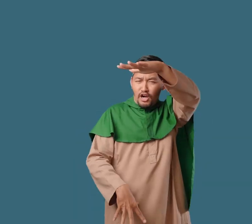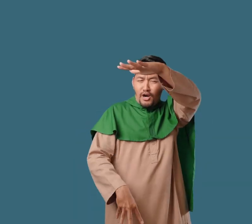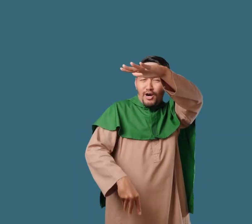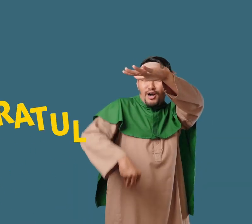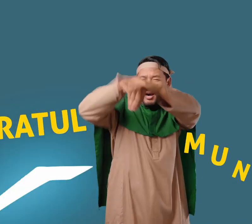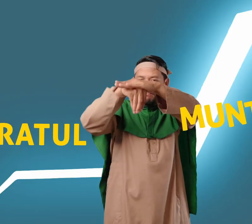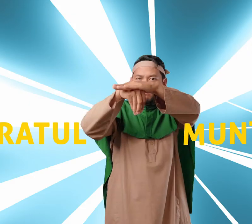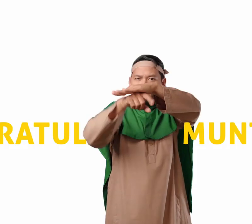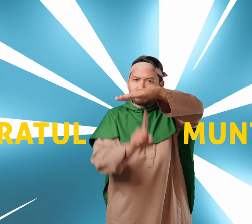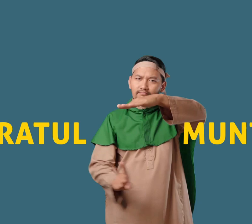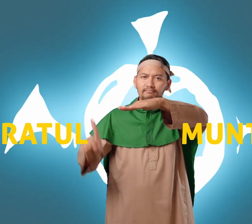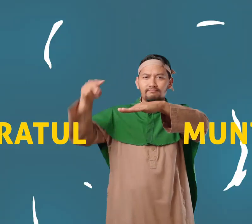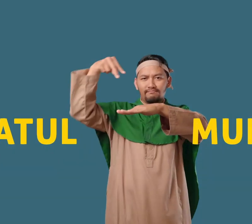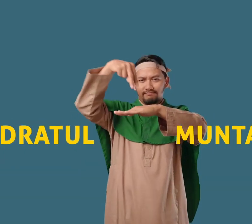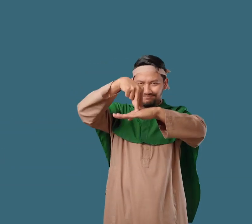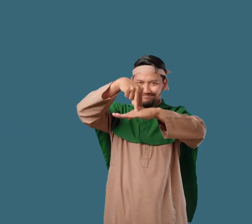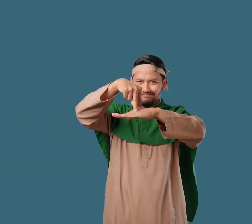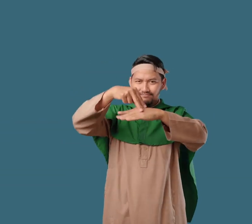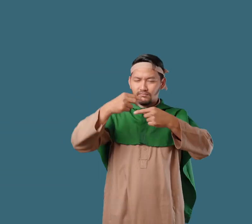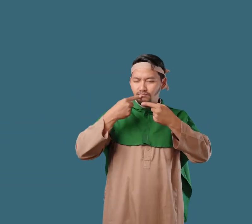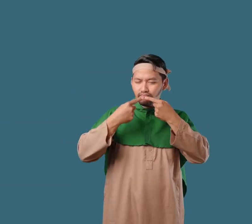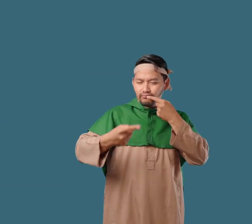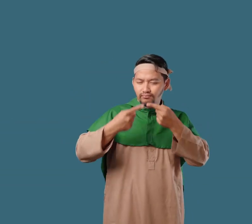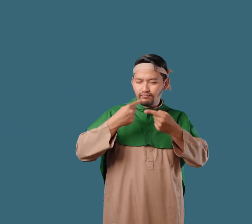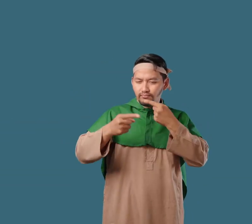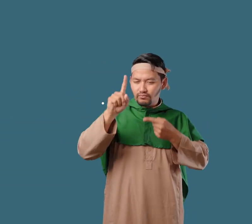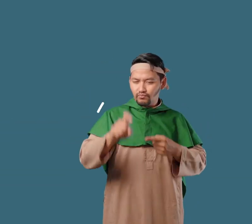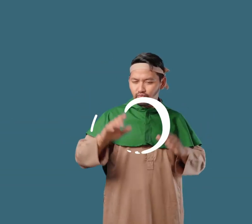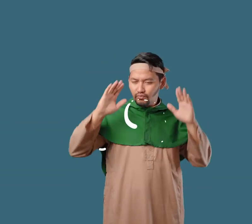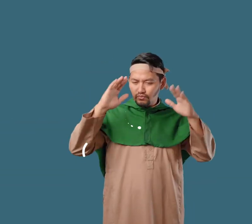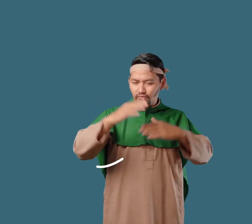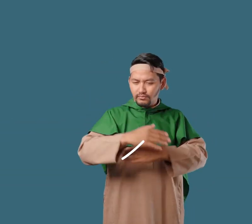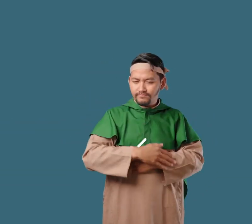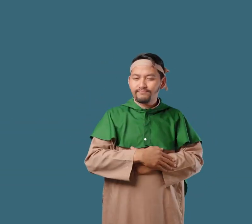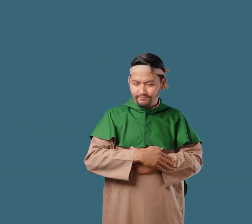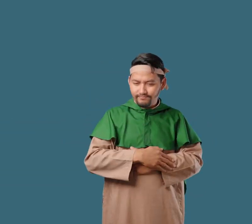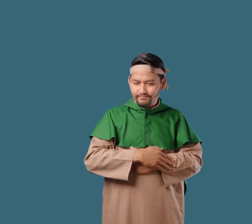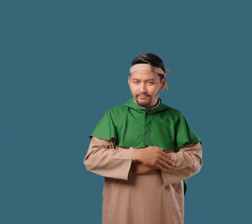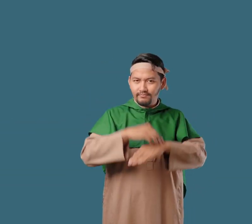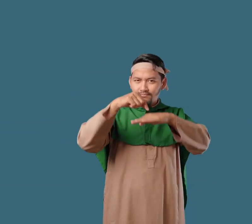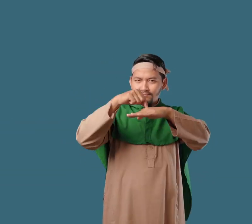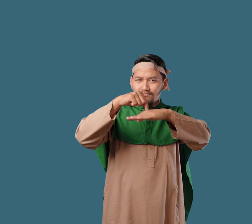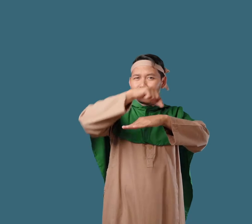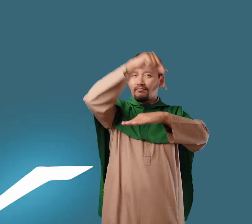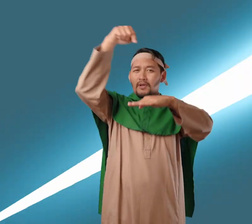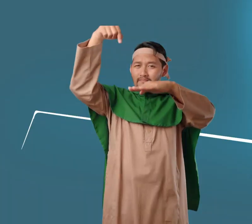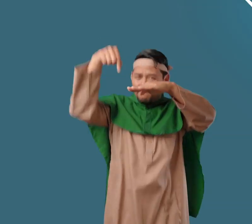ketujuh Sidratul Muntaha Di sini, beliau mendapat perintah dari Allah Untuk mengerjakan sholat